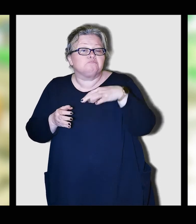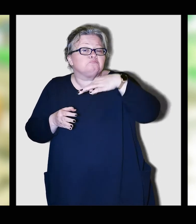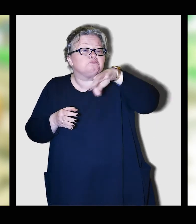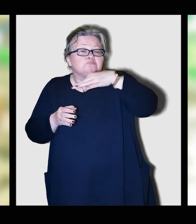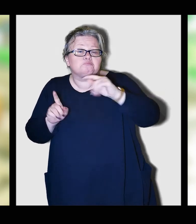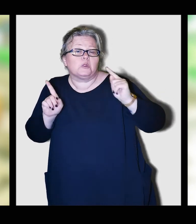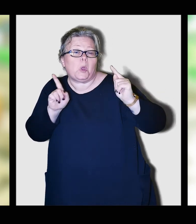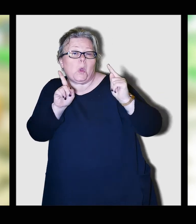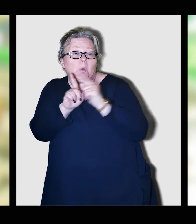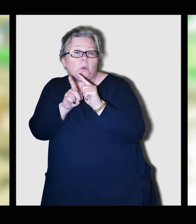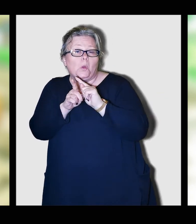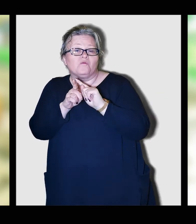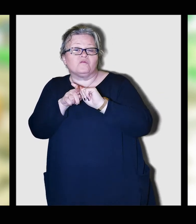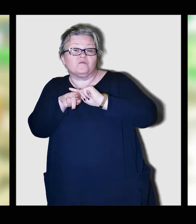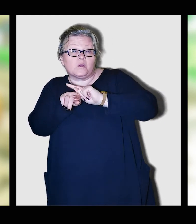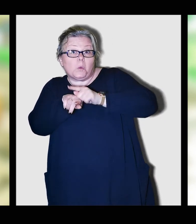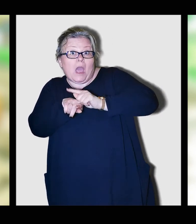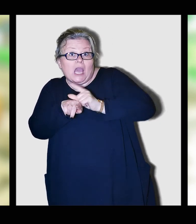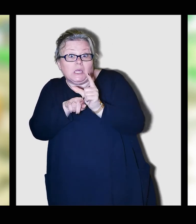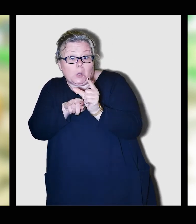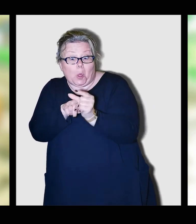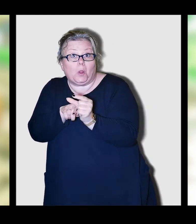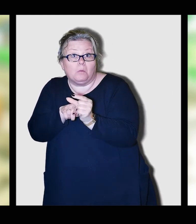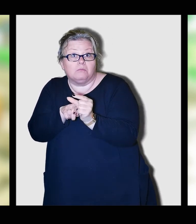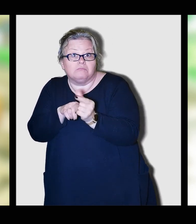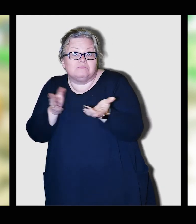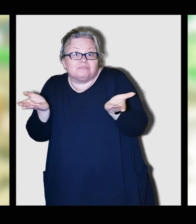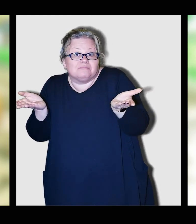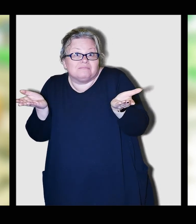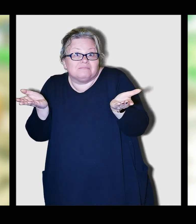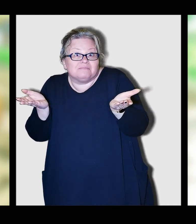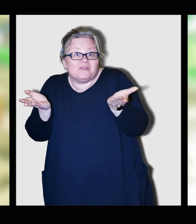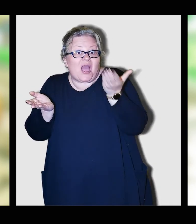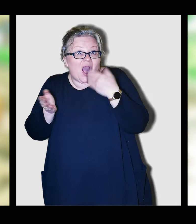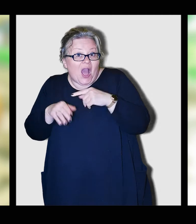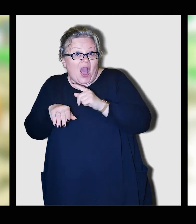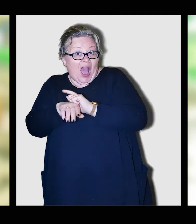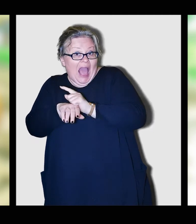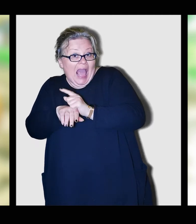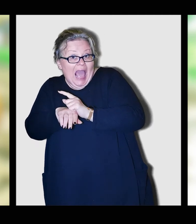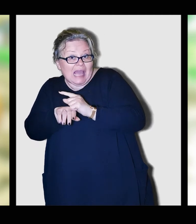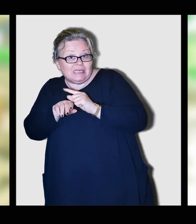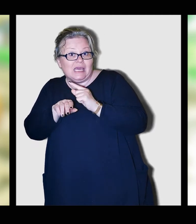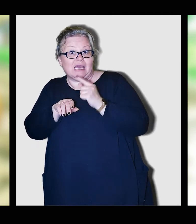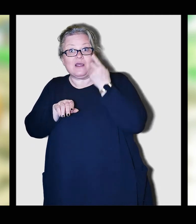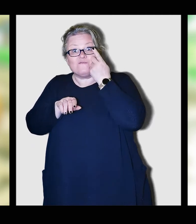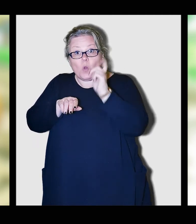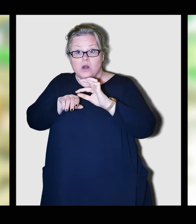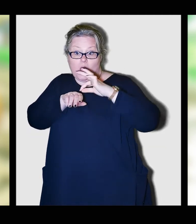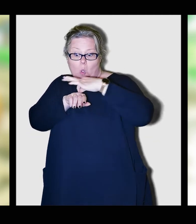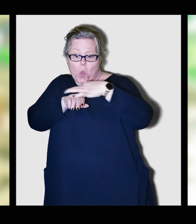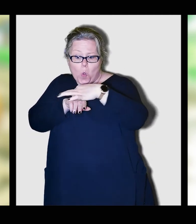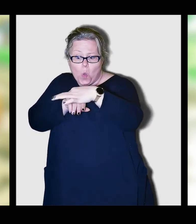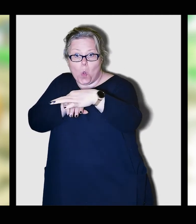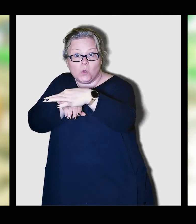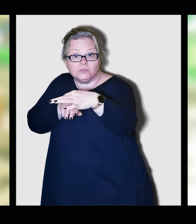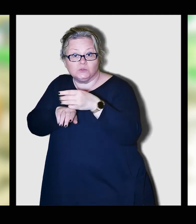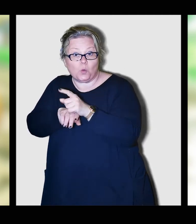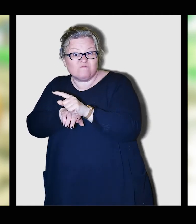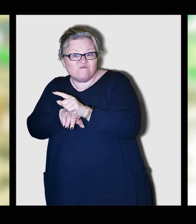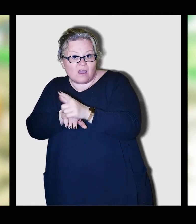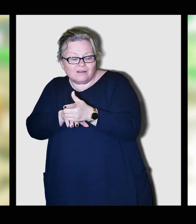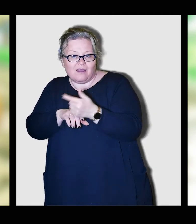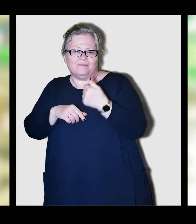egy kurta farkú egerecske. Ha az egérkének hosszú farka lett volna,